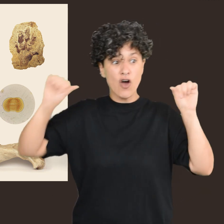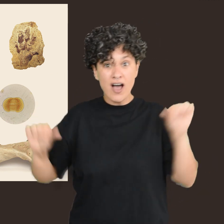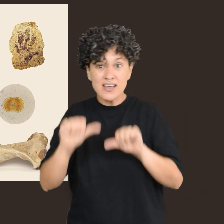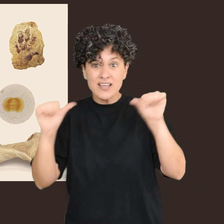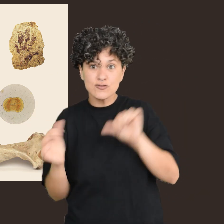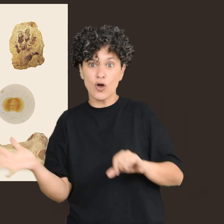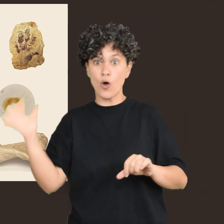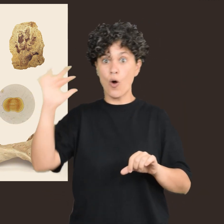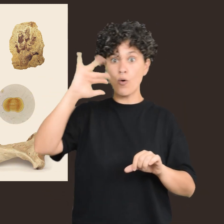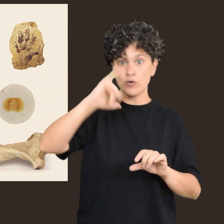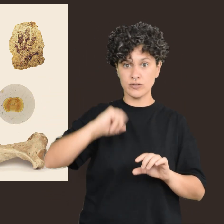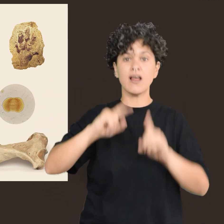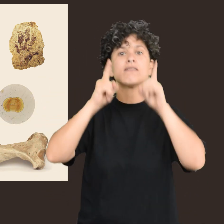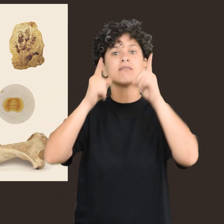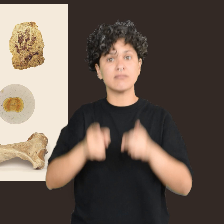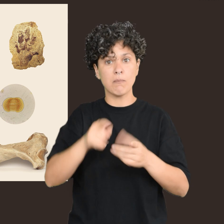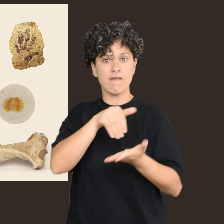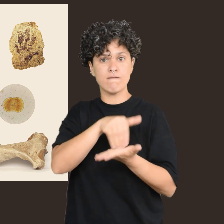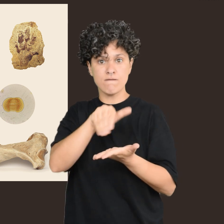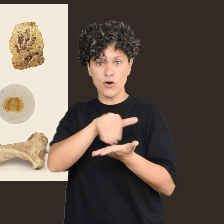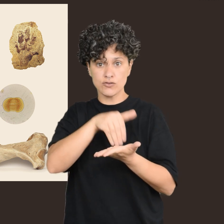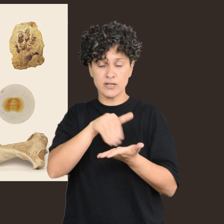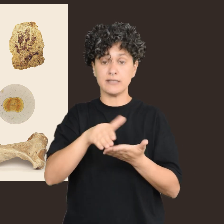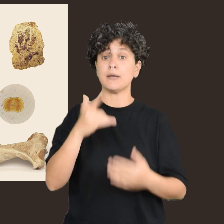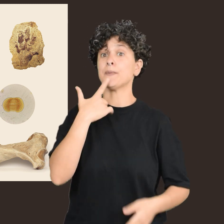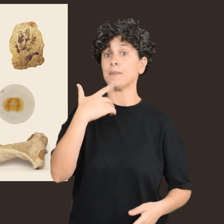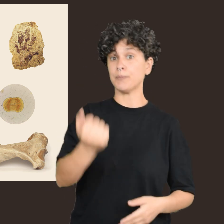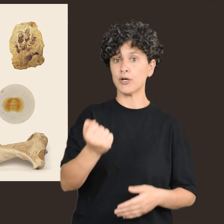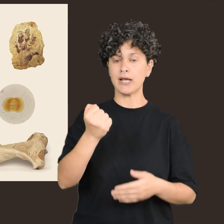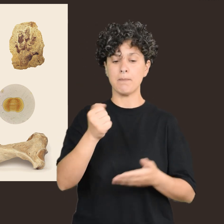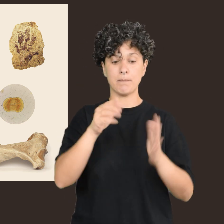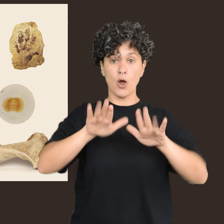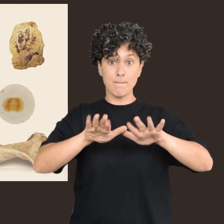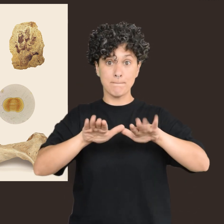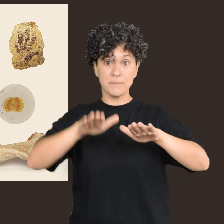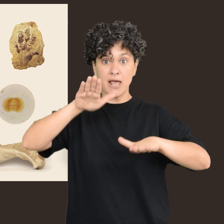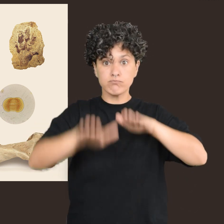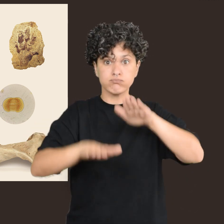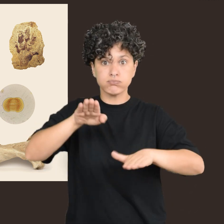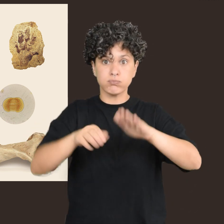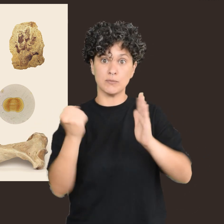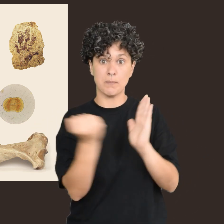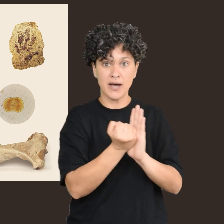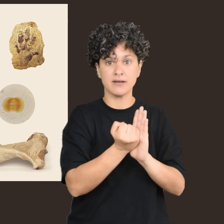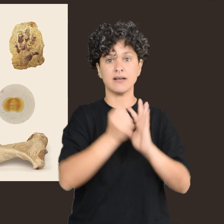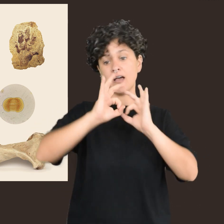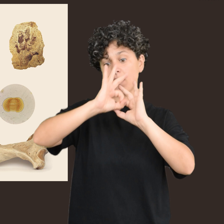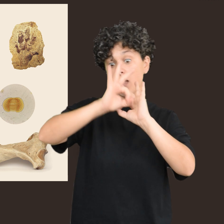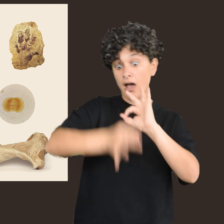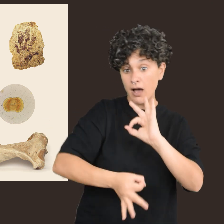organismos también se consideran fósiles, como pueden ser las huellas, los excrementos, los nidos, entre otros.